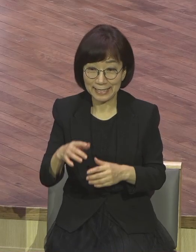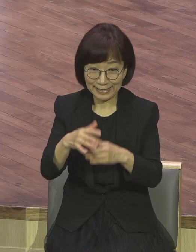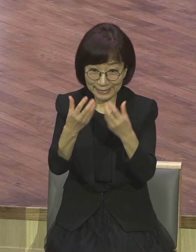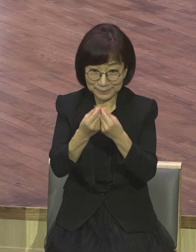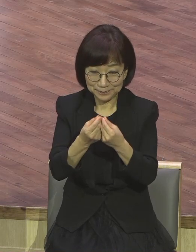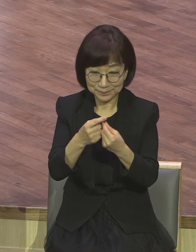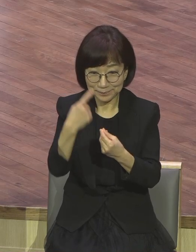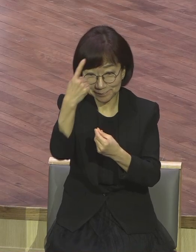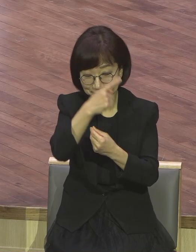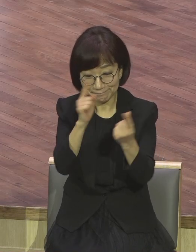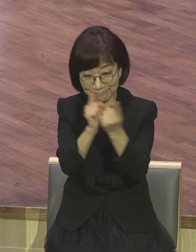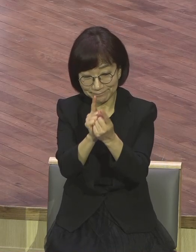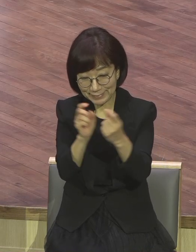하면 금방 알아요.